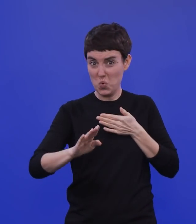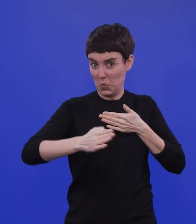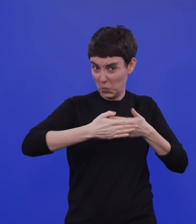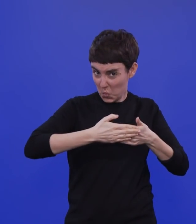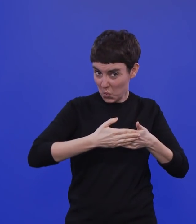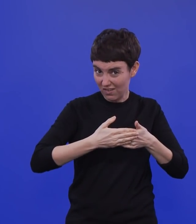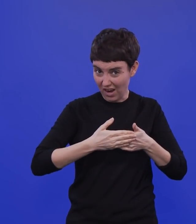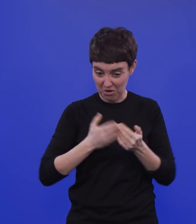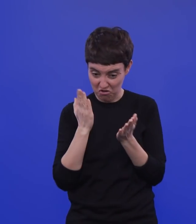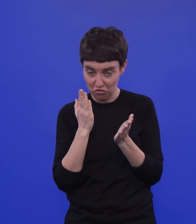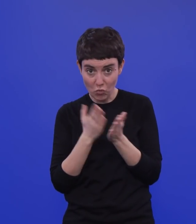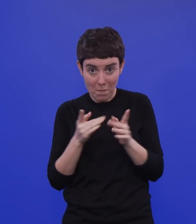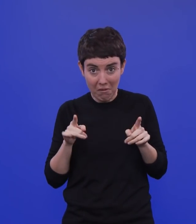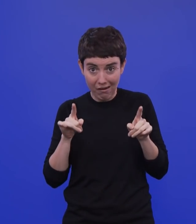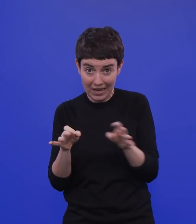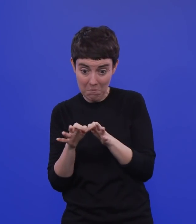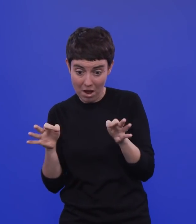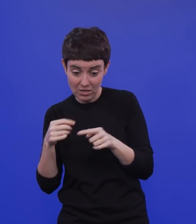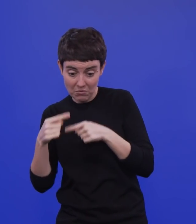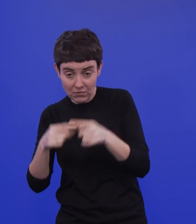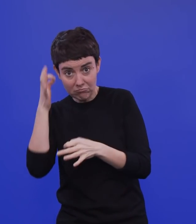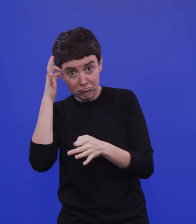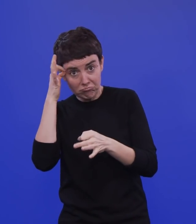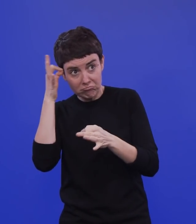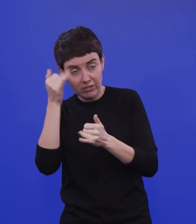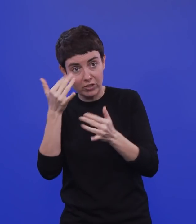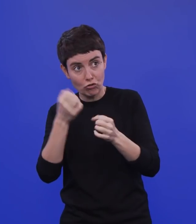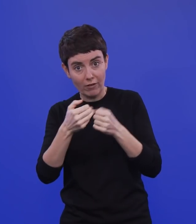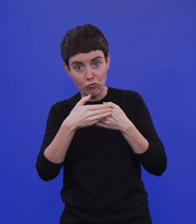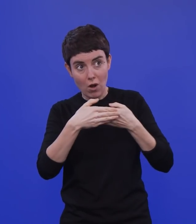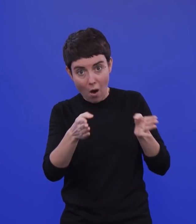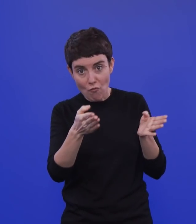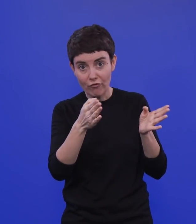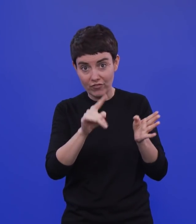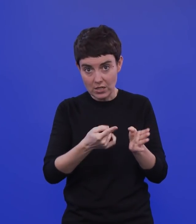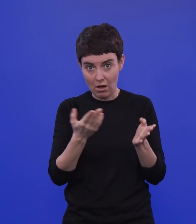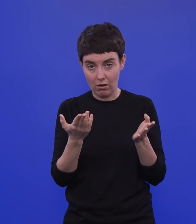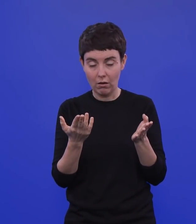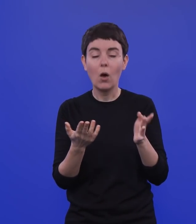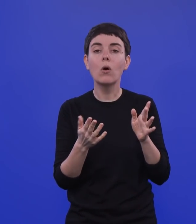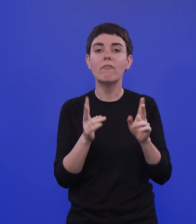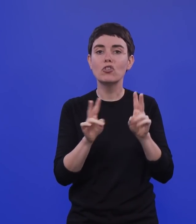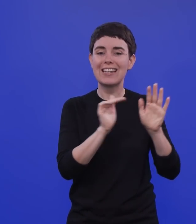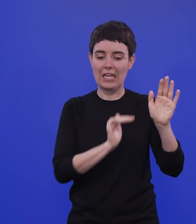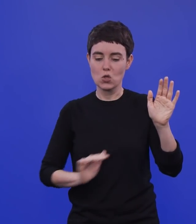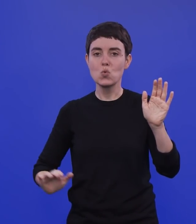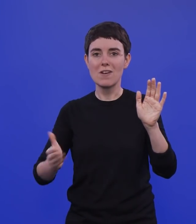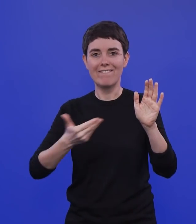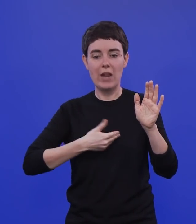werden, das wird sich noch zeigen. Regional werden ja auch Schulöffnungen jetzt schon wieder in den Blick genommen. Da wäre eigentlich jetzt eine gute